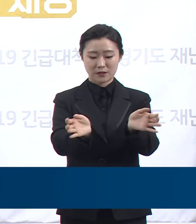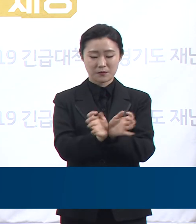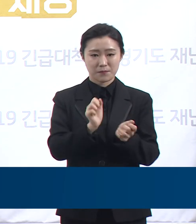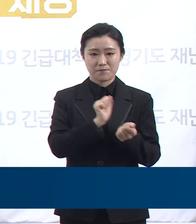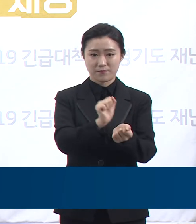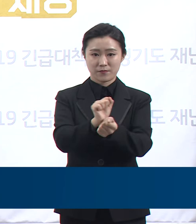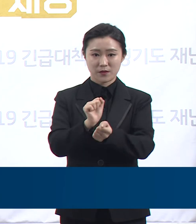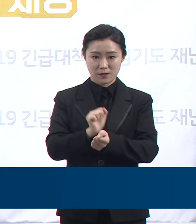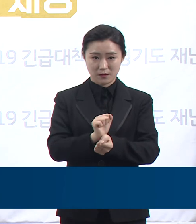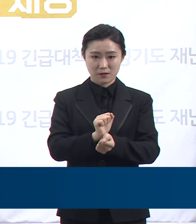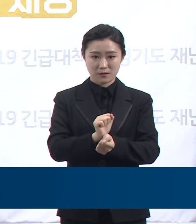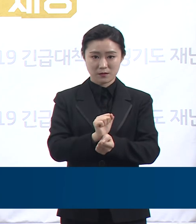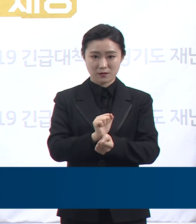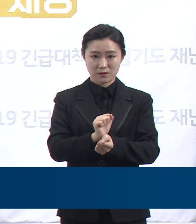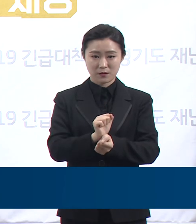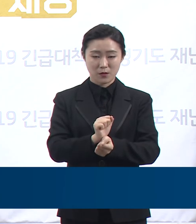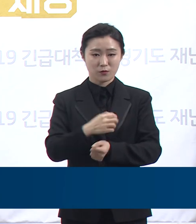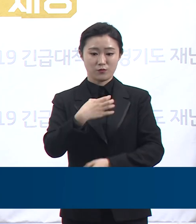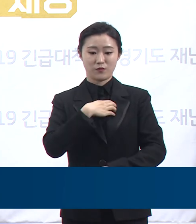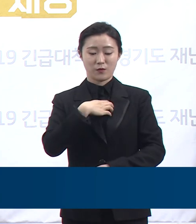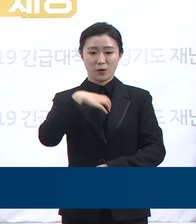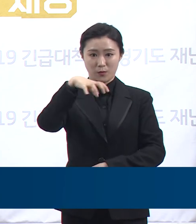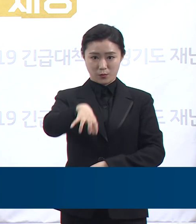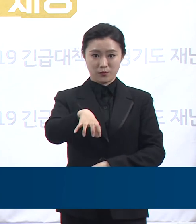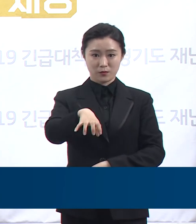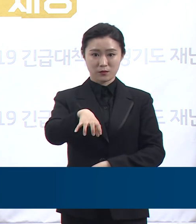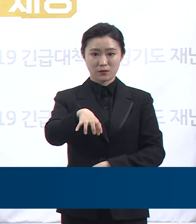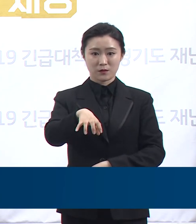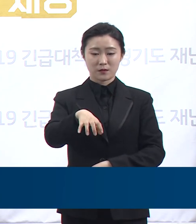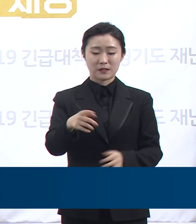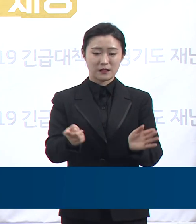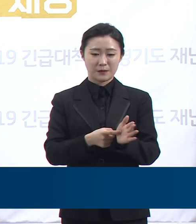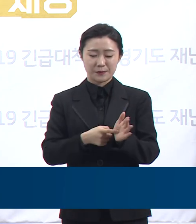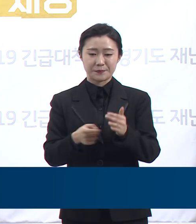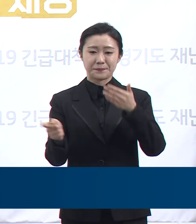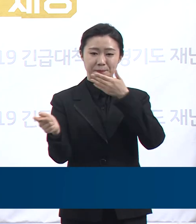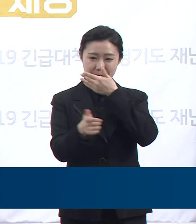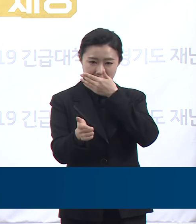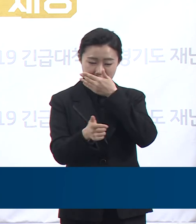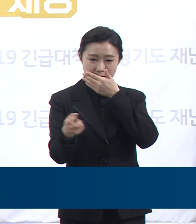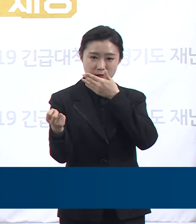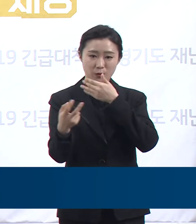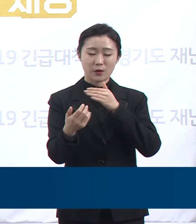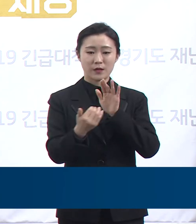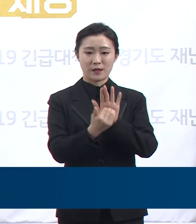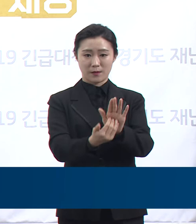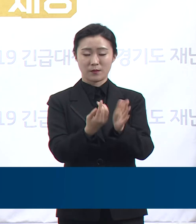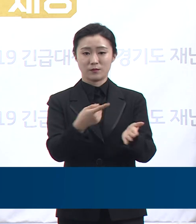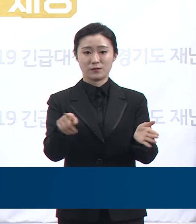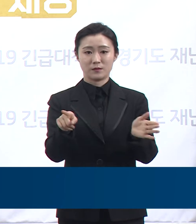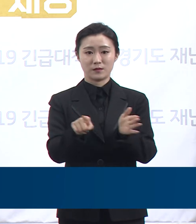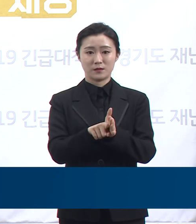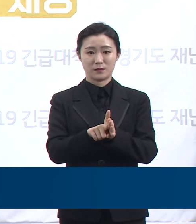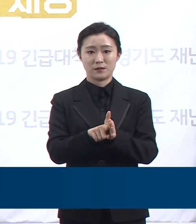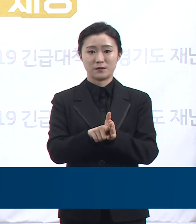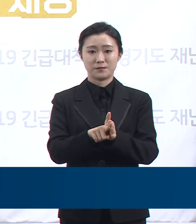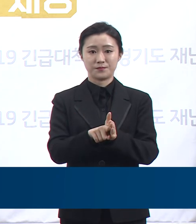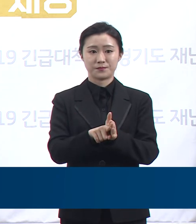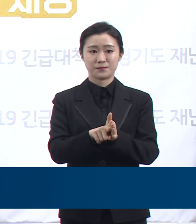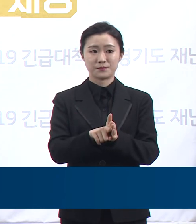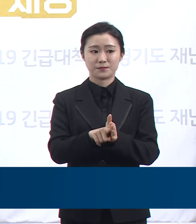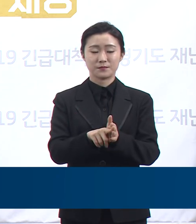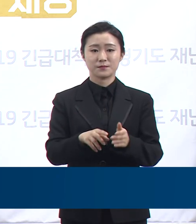노출된 다중이용시설에 대한 긴급 방역과 예방을 위하여 정부 지침에 따른 유흥시설에 추가적으로